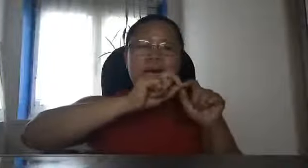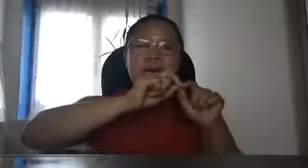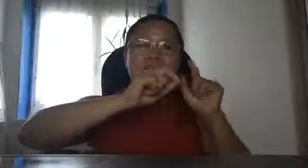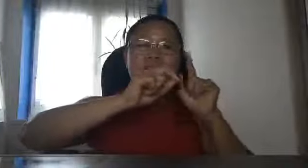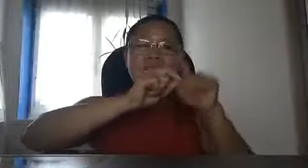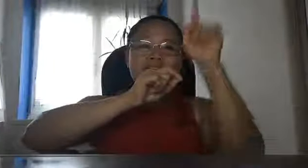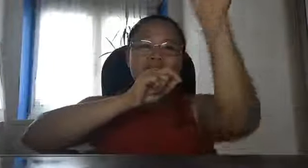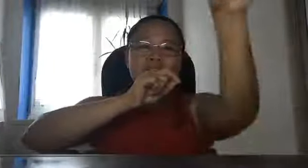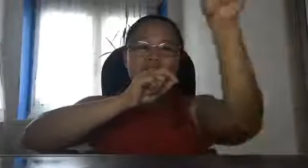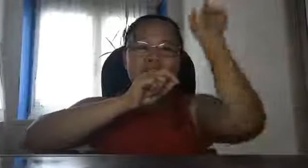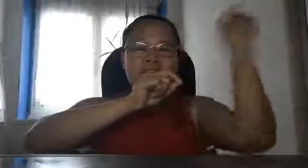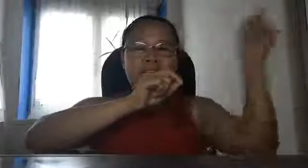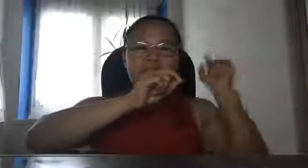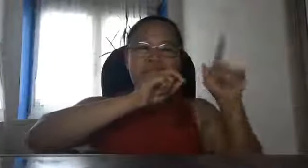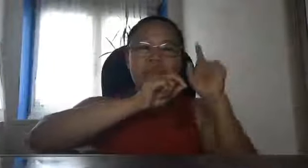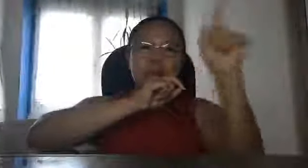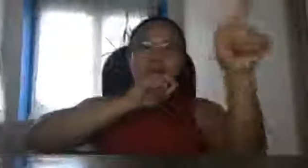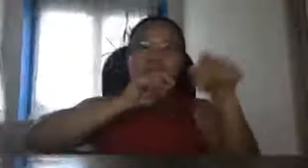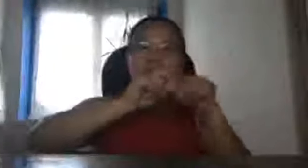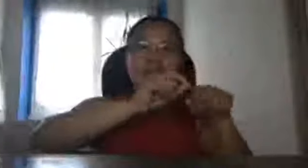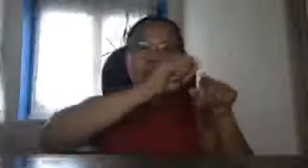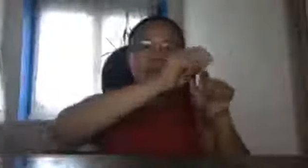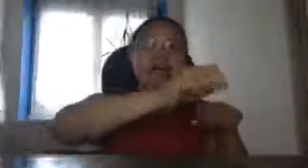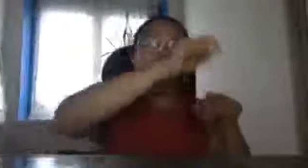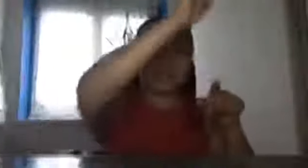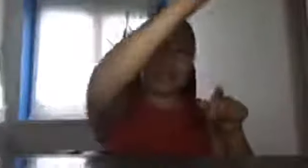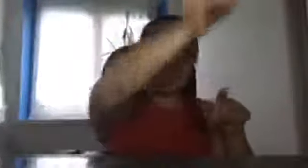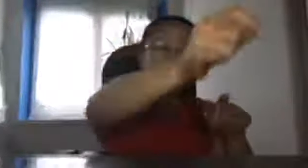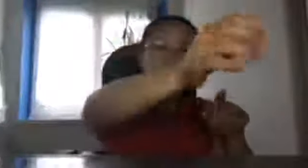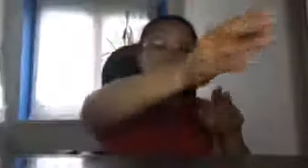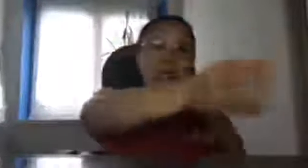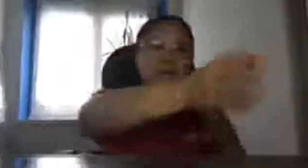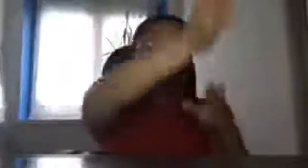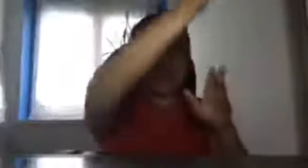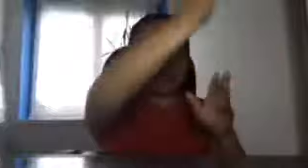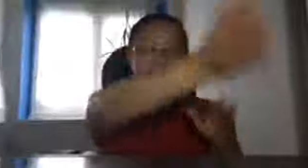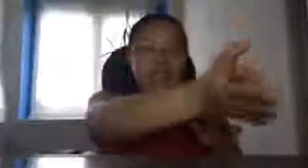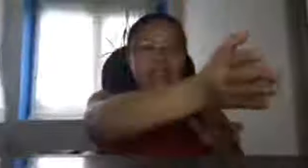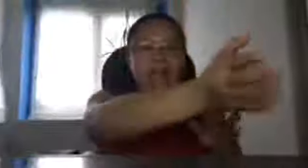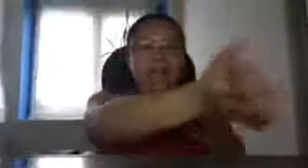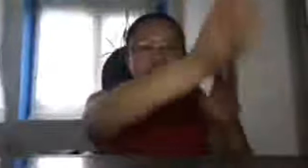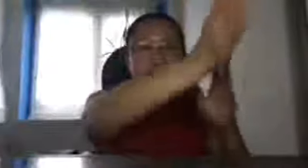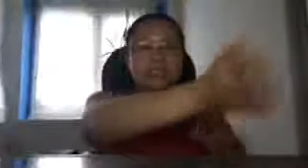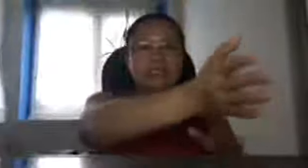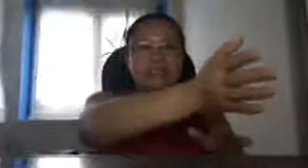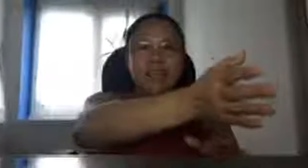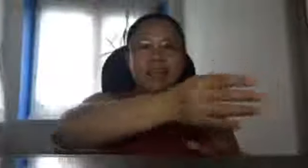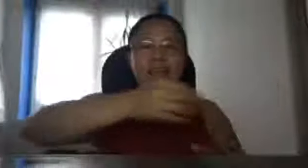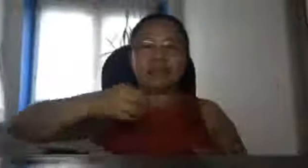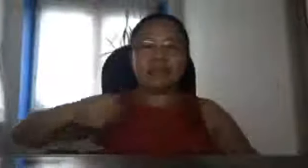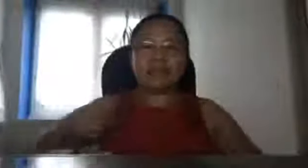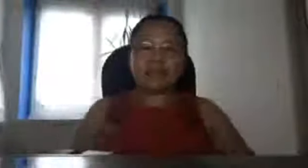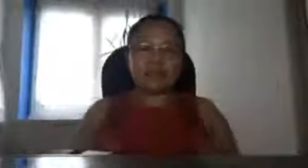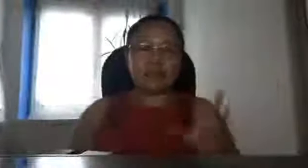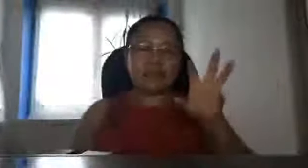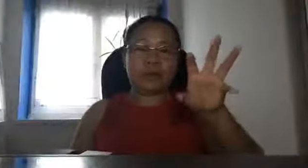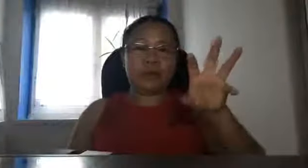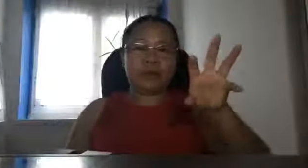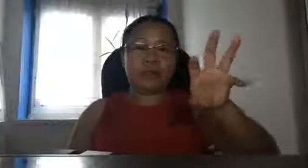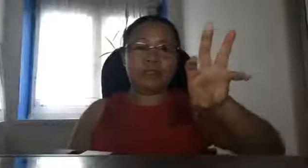madedetect yun ng lahat ng mga bansa na yung barko ng China ay nandiyan so ibig